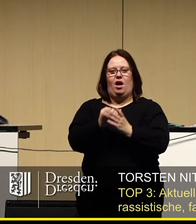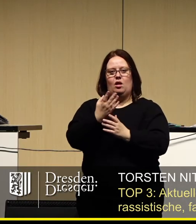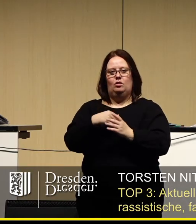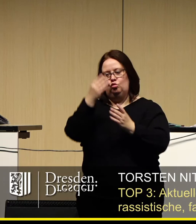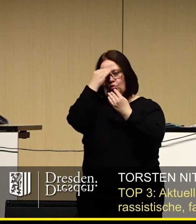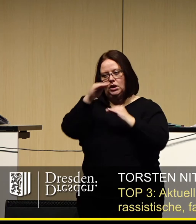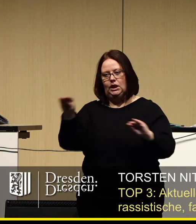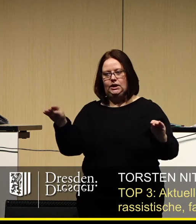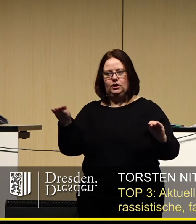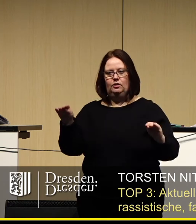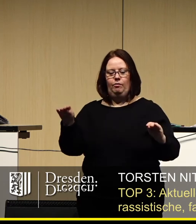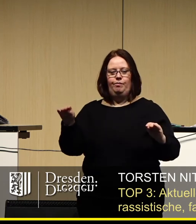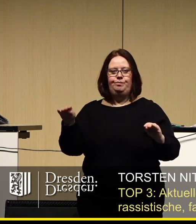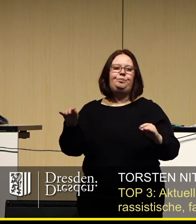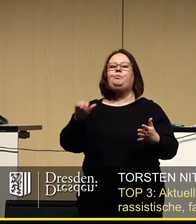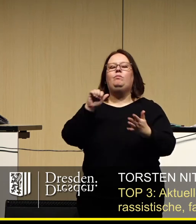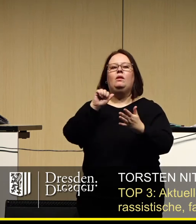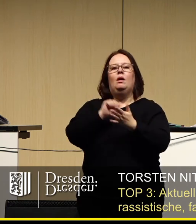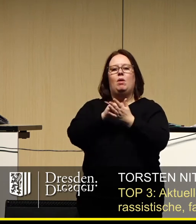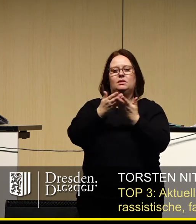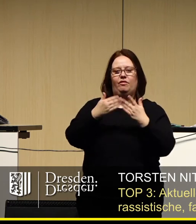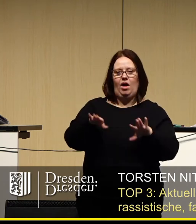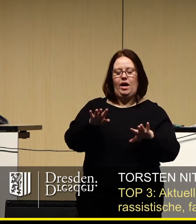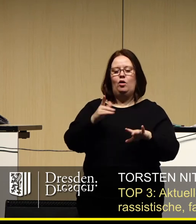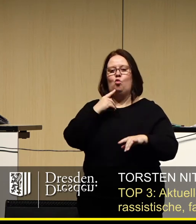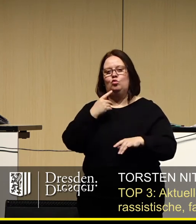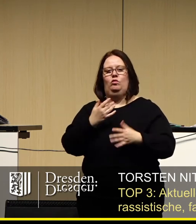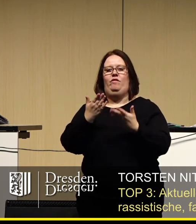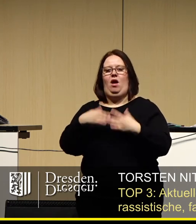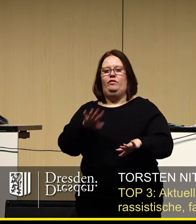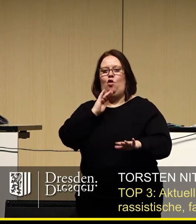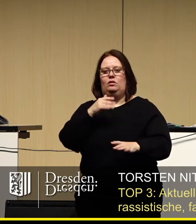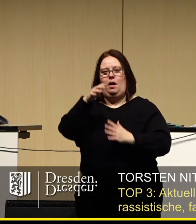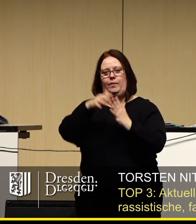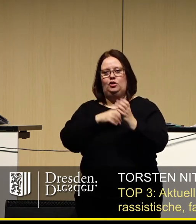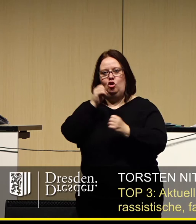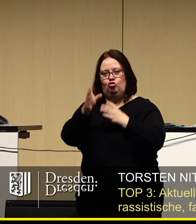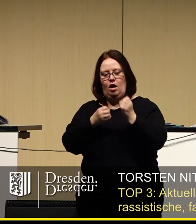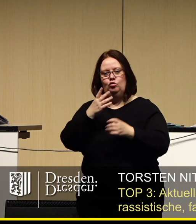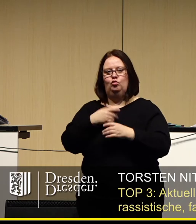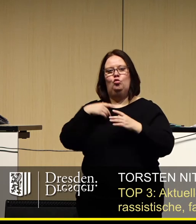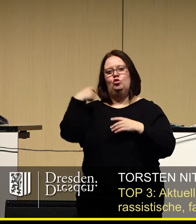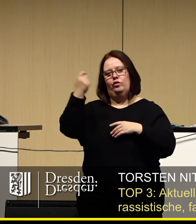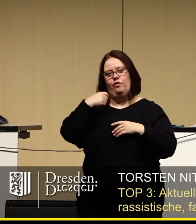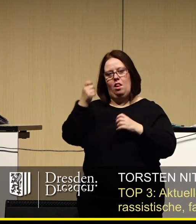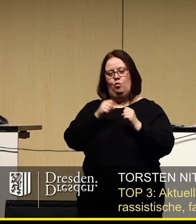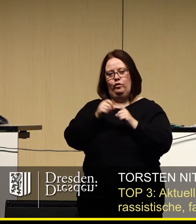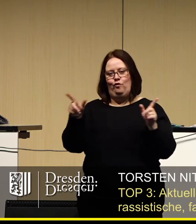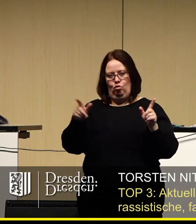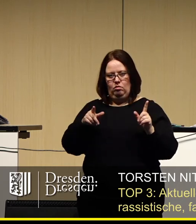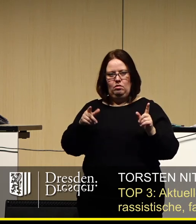unterrichten. Die Pressefreiheit und die Freiheit der Berichterstattung durch Funk und Film werden gewährleistet.